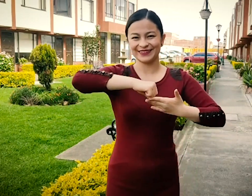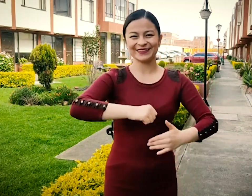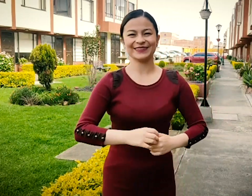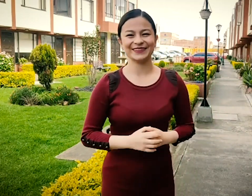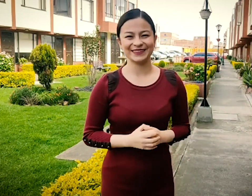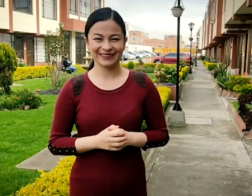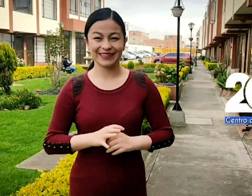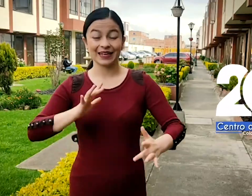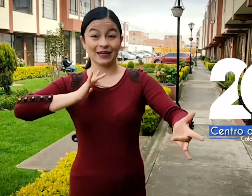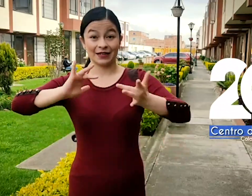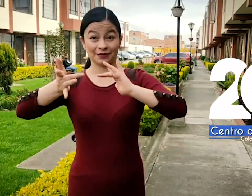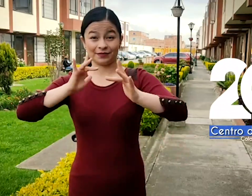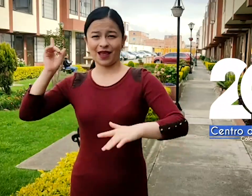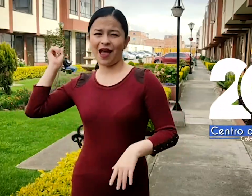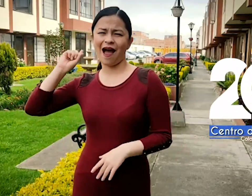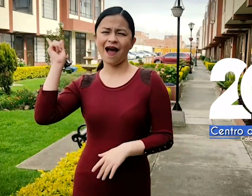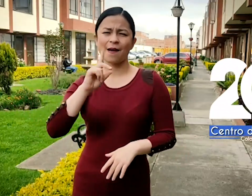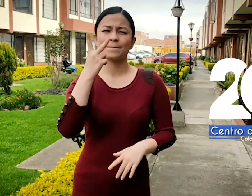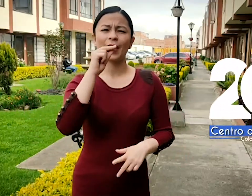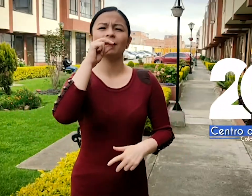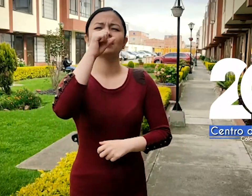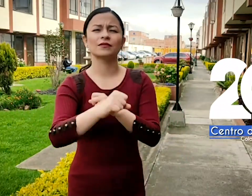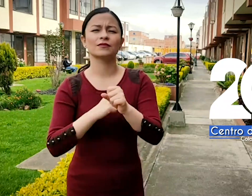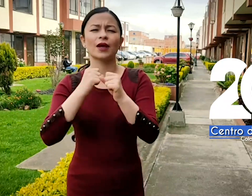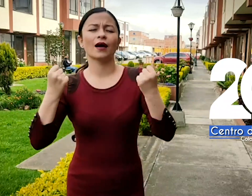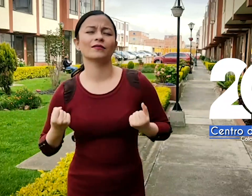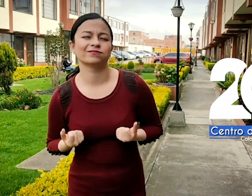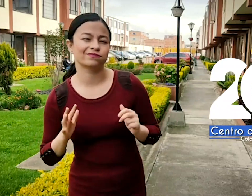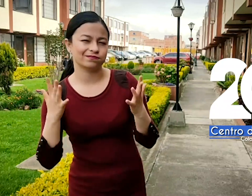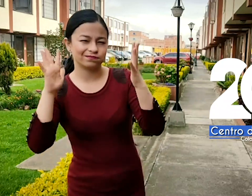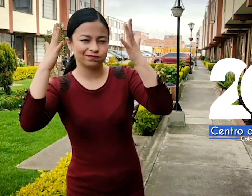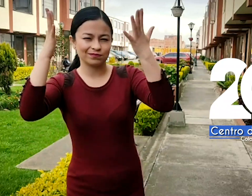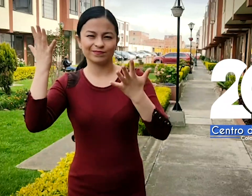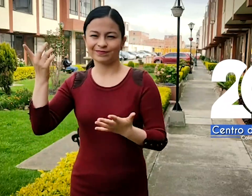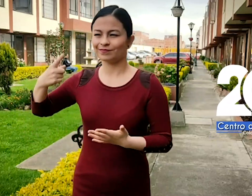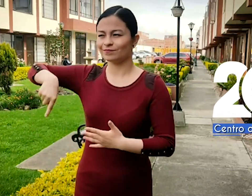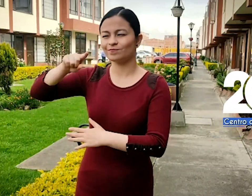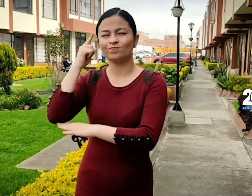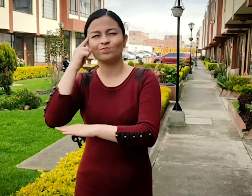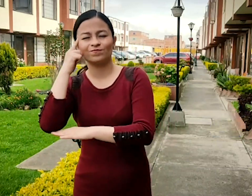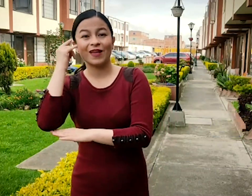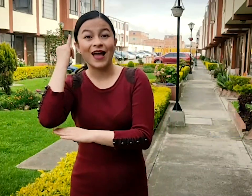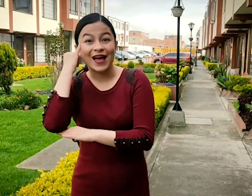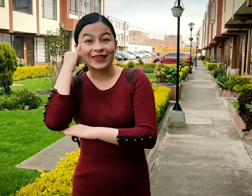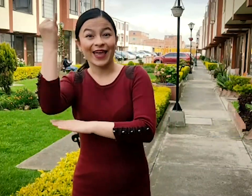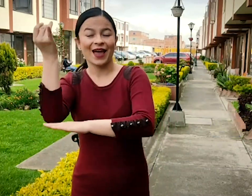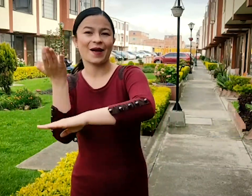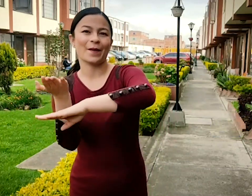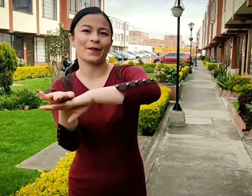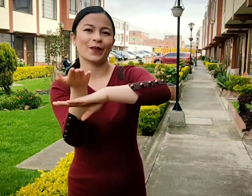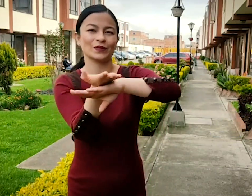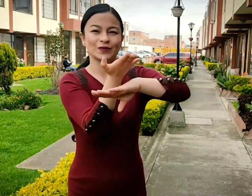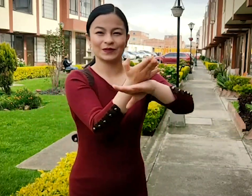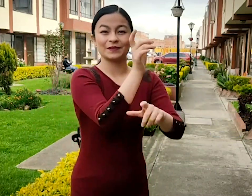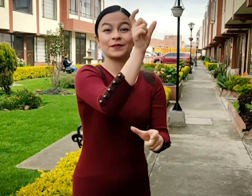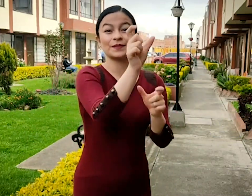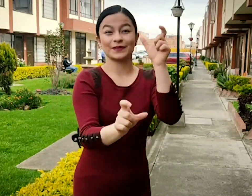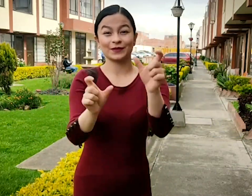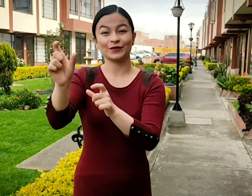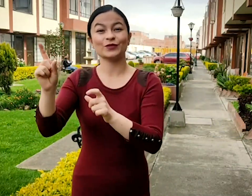Centro de relevo cumple 20 años y para celebrarlo queremos crear un contenido de multimedia, un video con mensajes